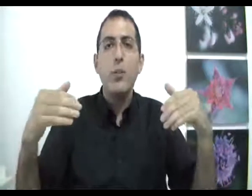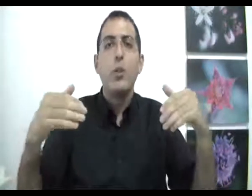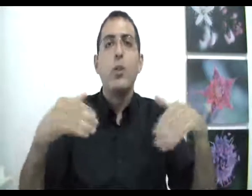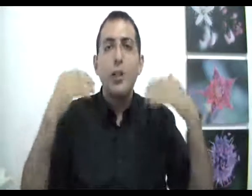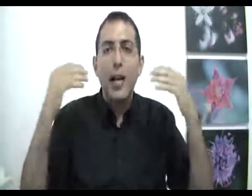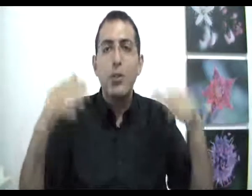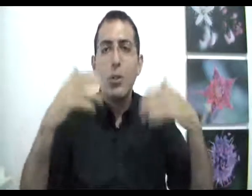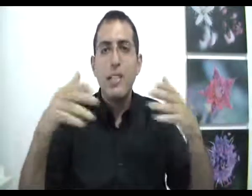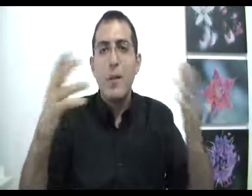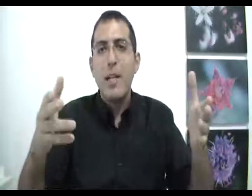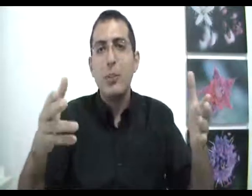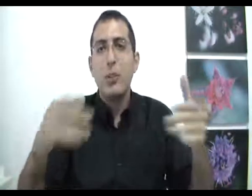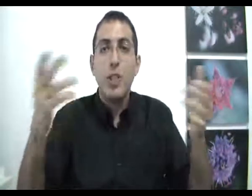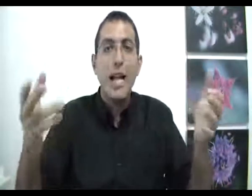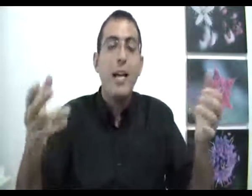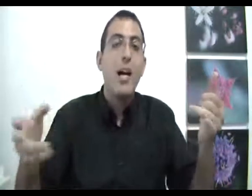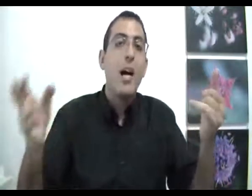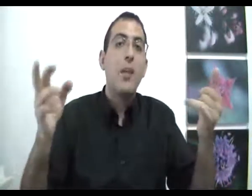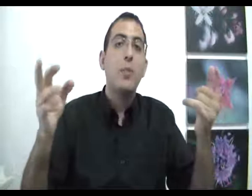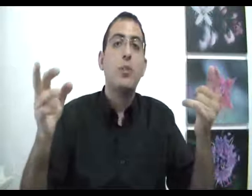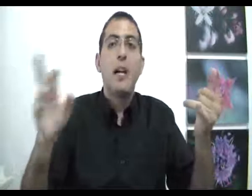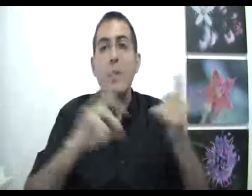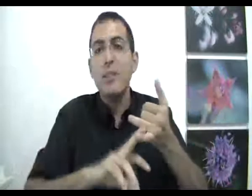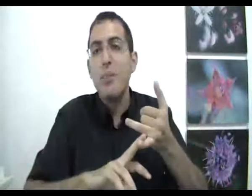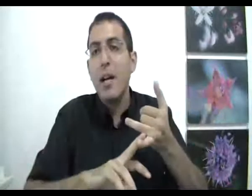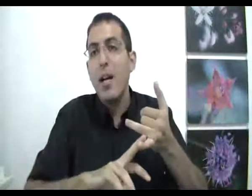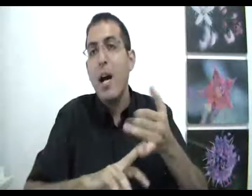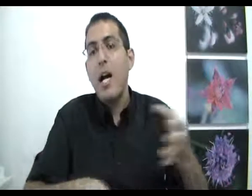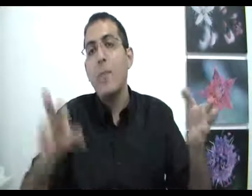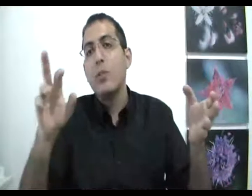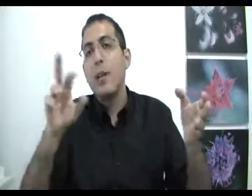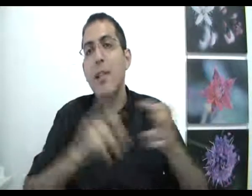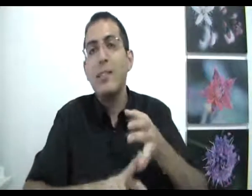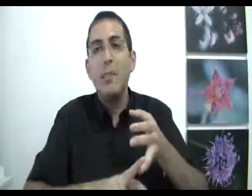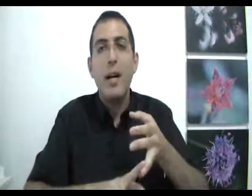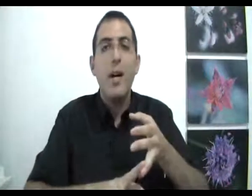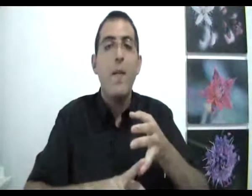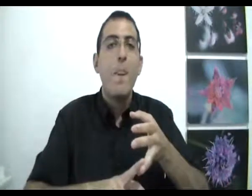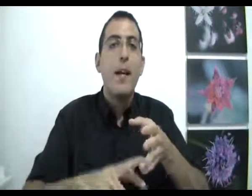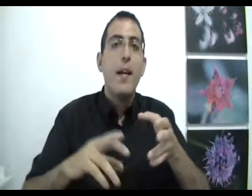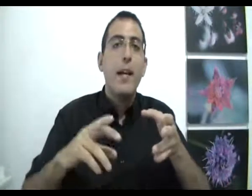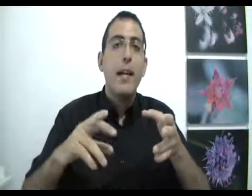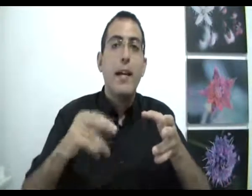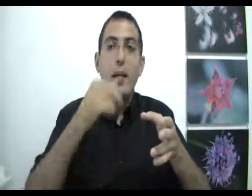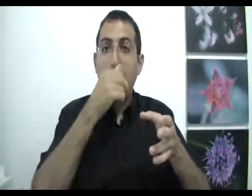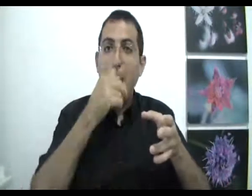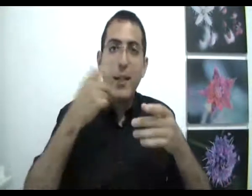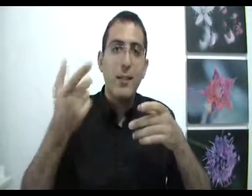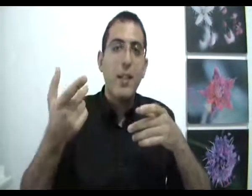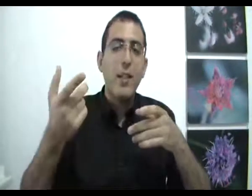שהרצון נוצר ממשהו השאלה היא האם הוא נוצר עם סיבה האם הוא נוצר בלי סיבה כי צריך להבין